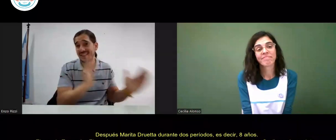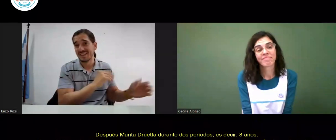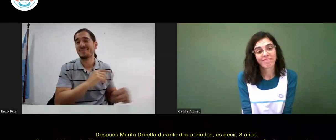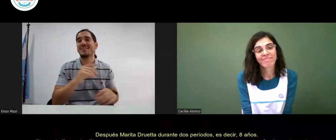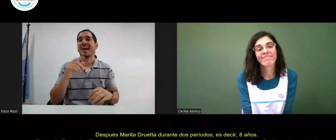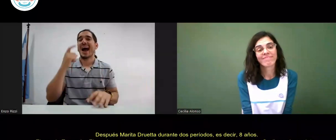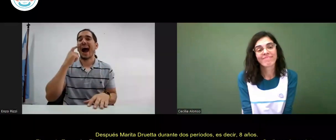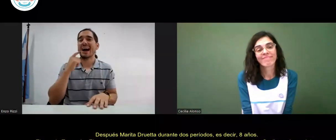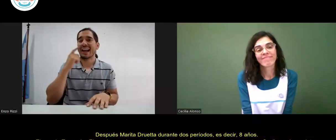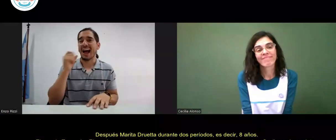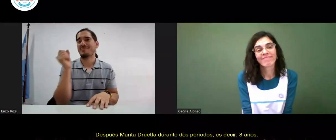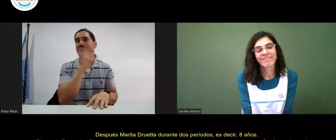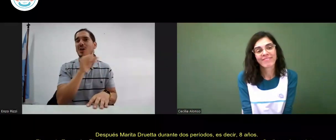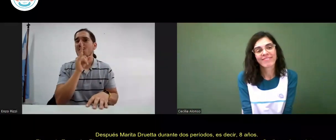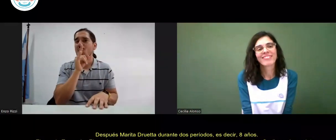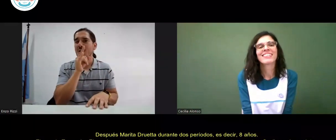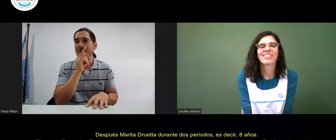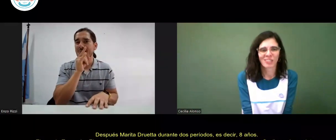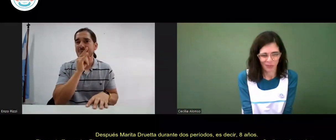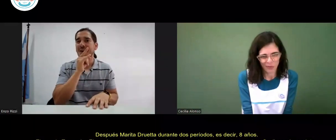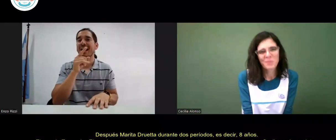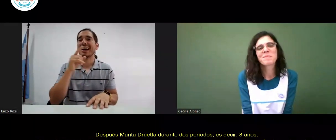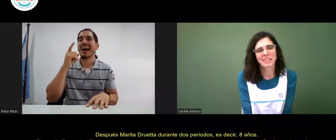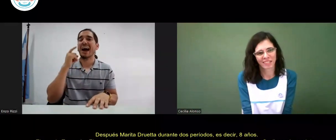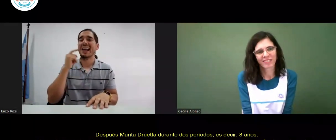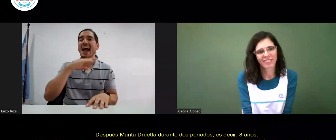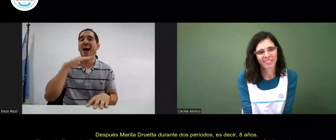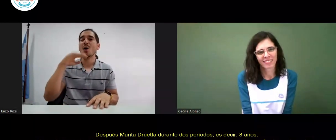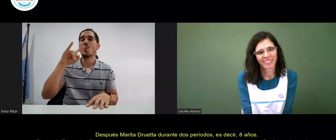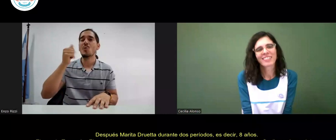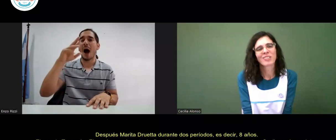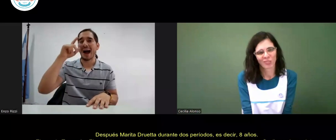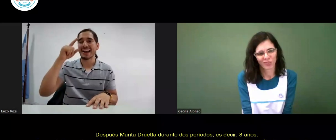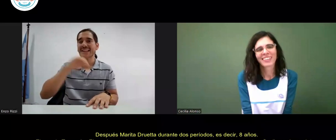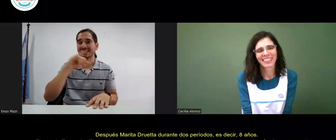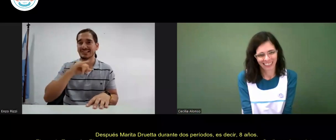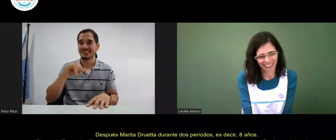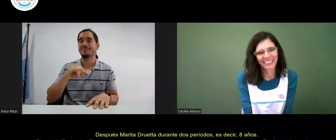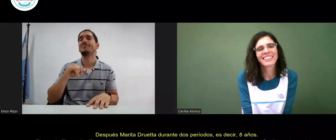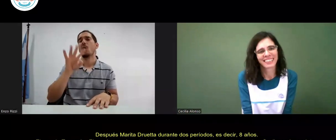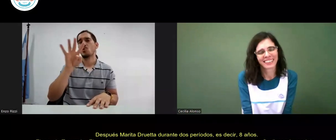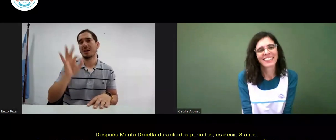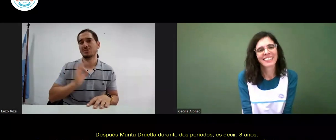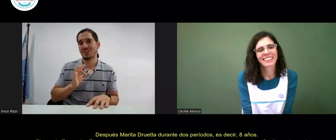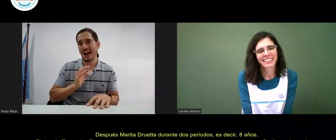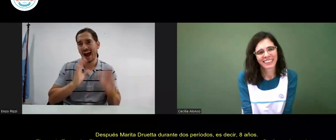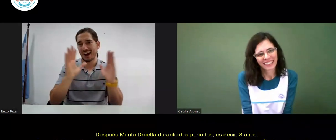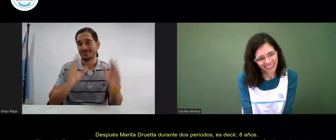después Ana de Tucumán Ana Juárez